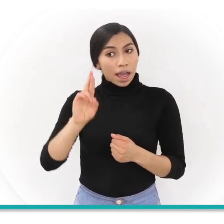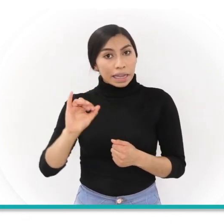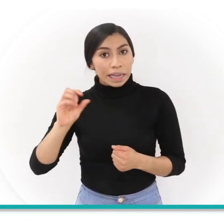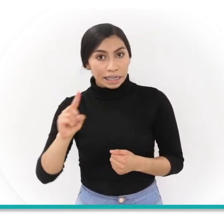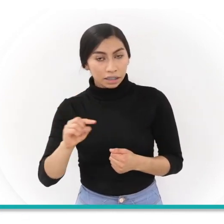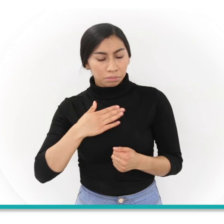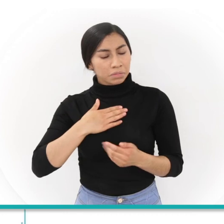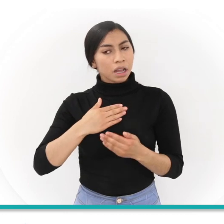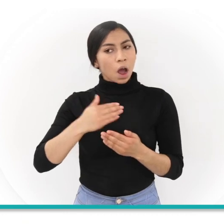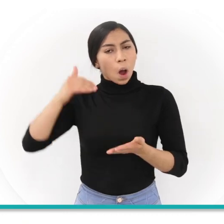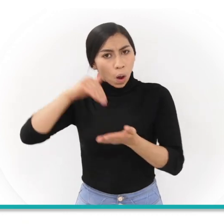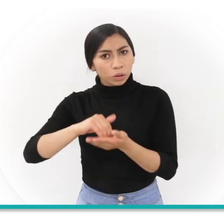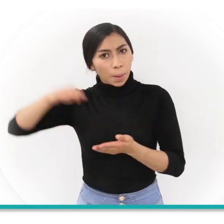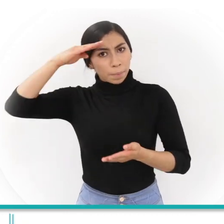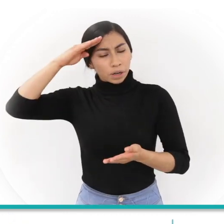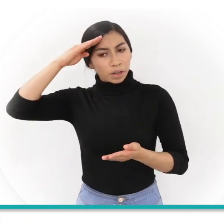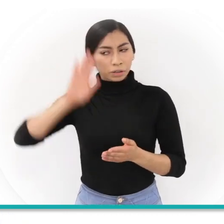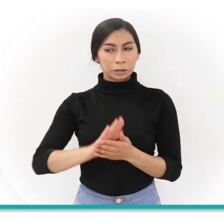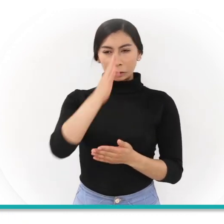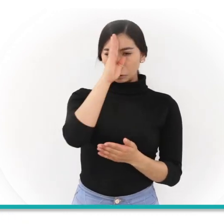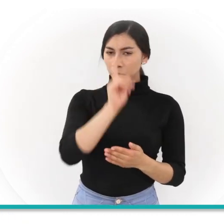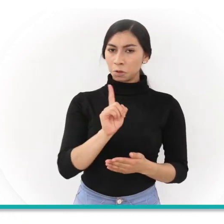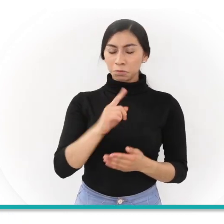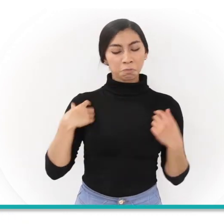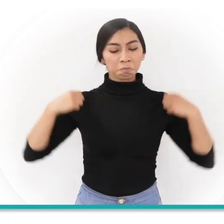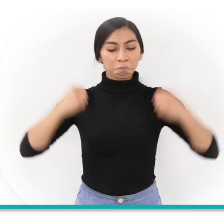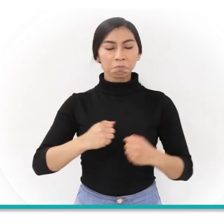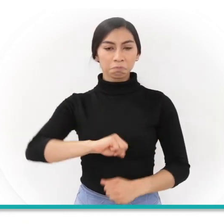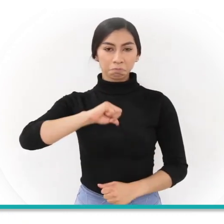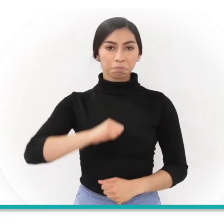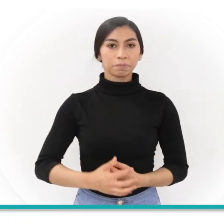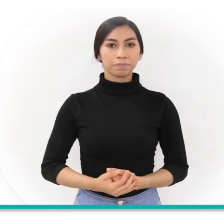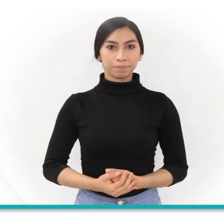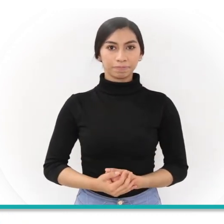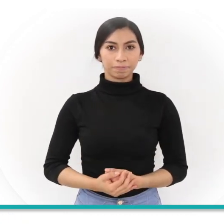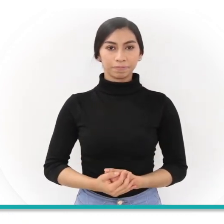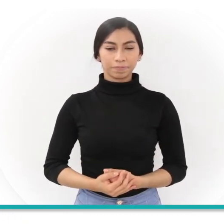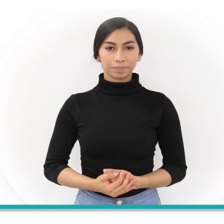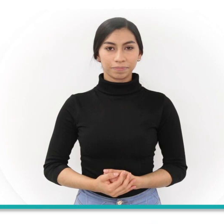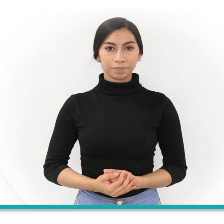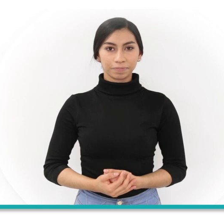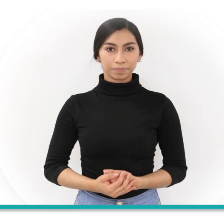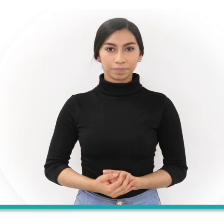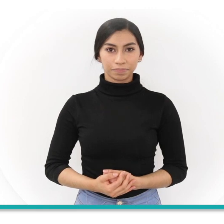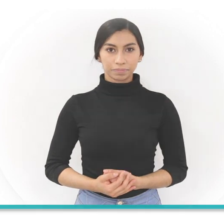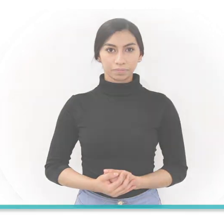iris quieres volver a la policía no lo dudaría me uniformaría no